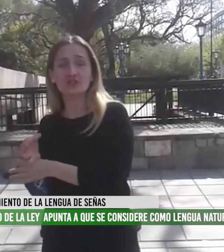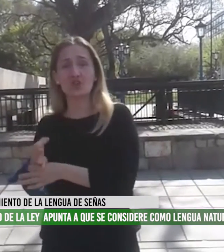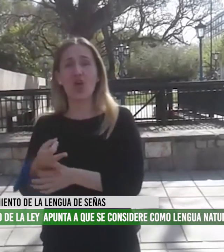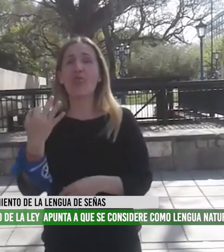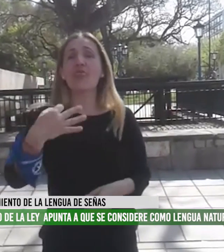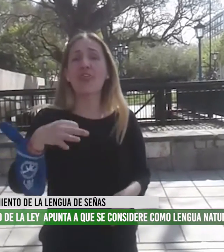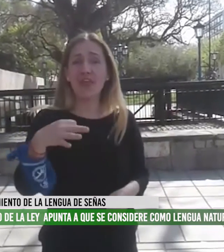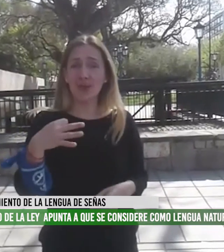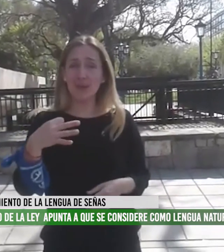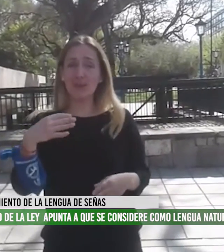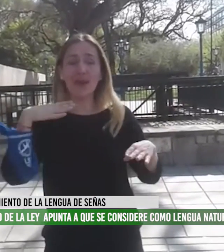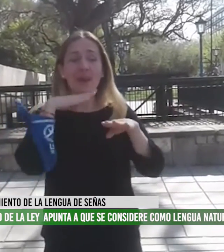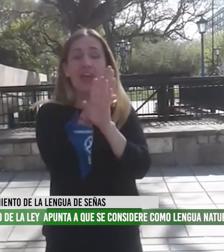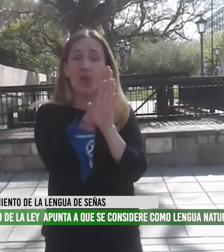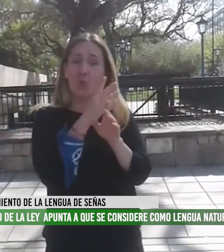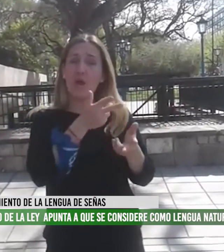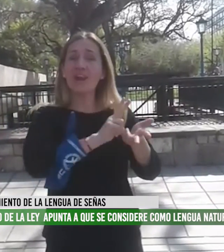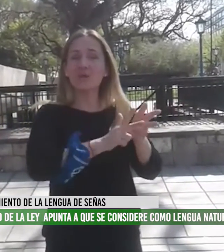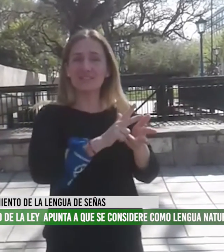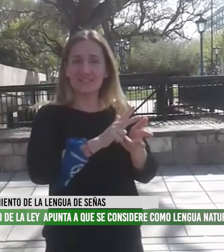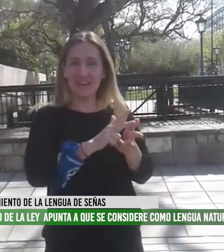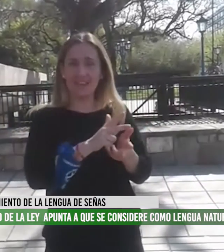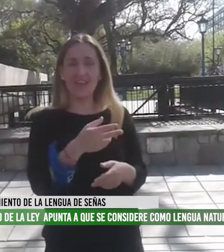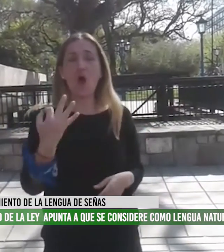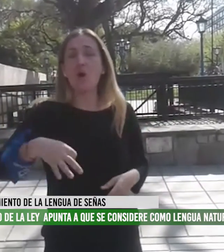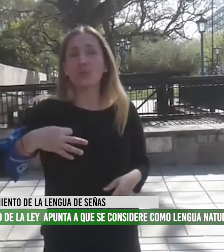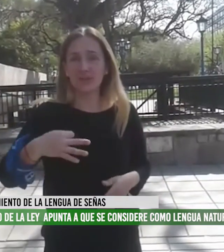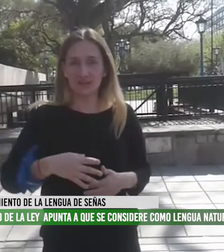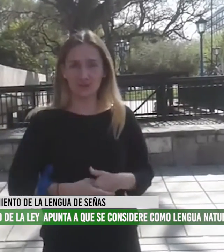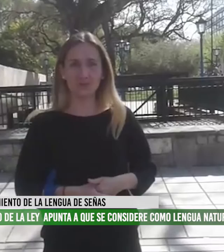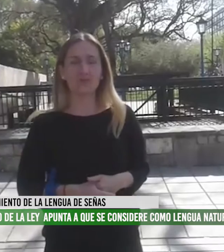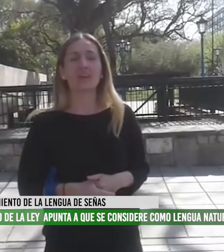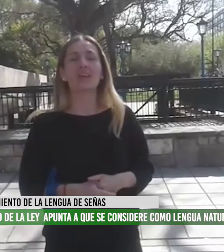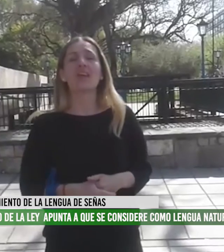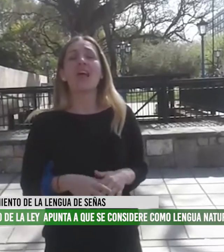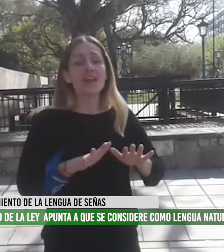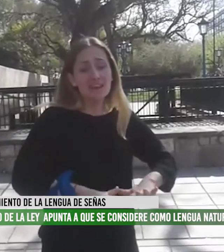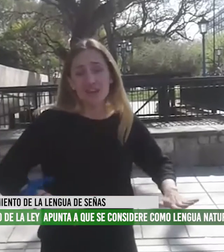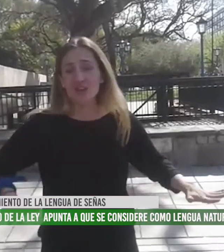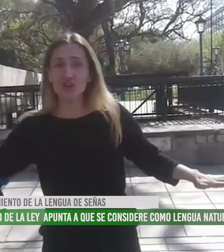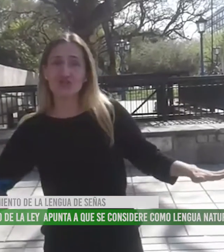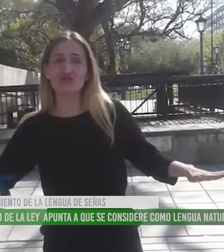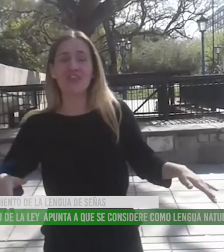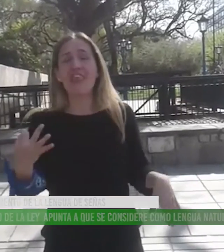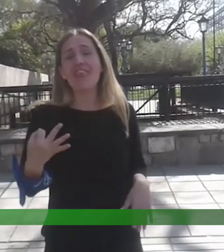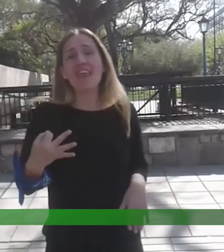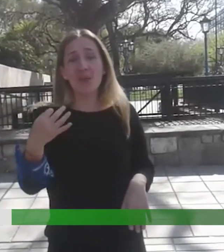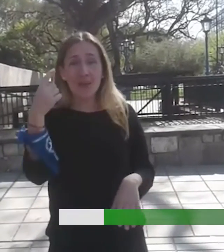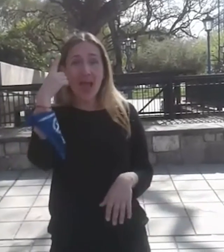Tanto en el ámbito de la educación, porque es obligación que la lengua de señas sea reconocida. Tanto para los